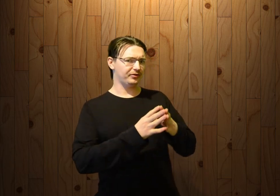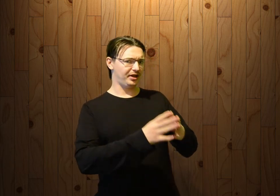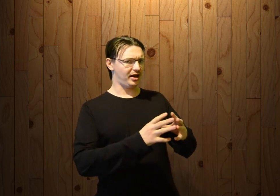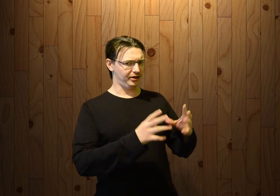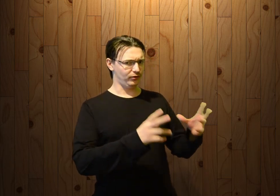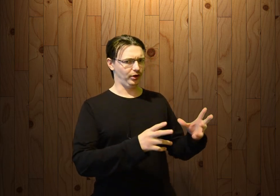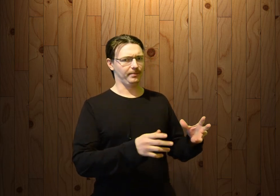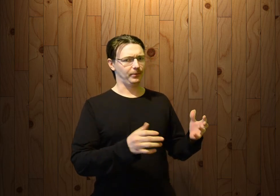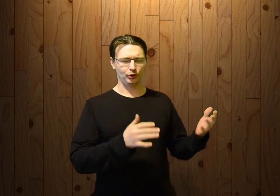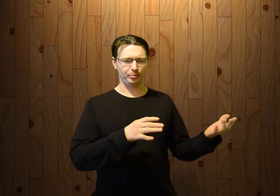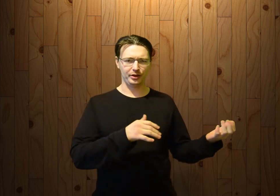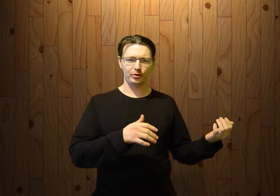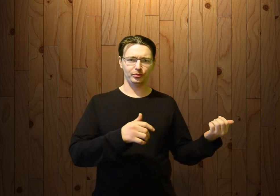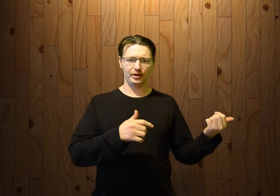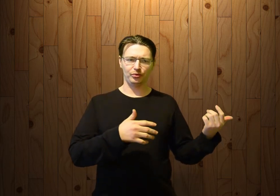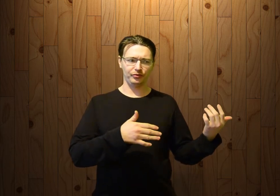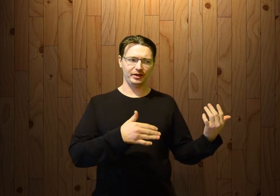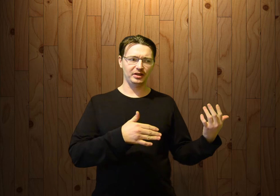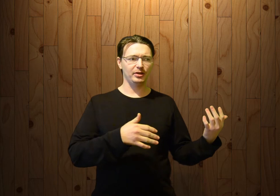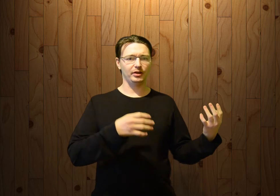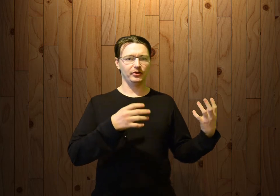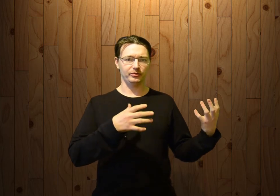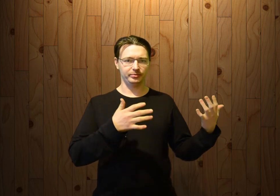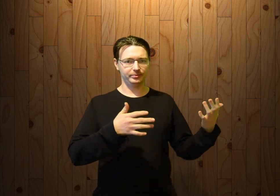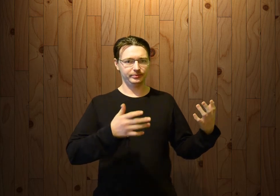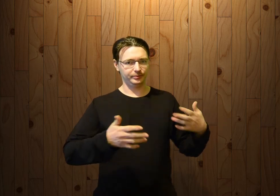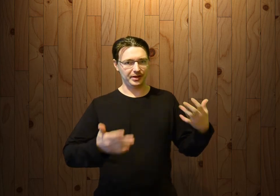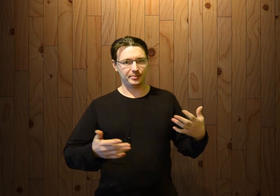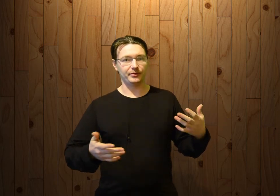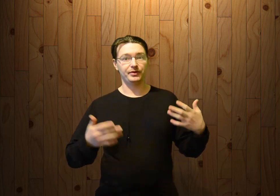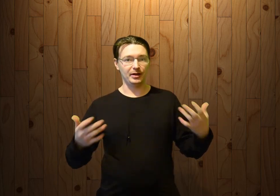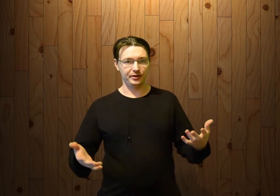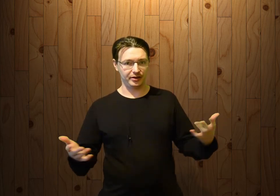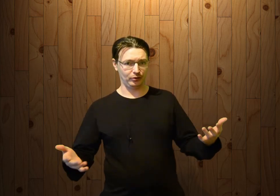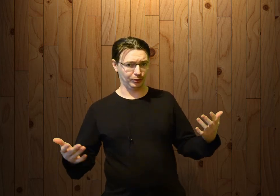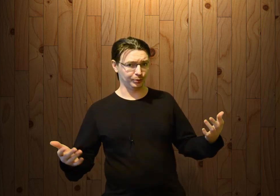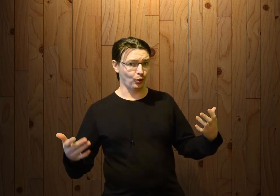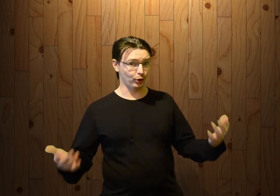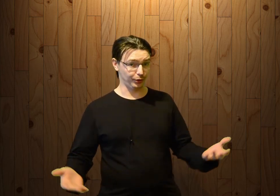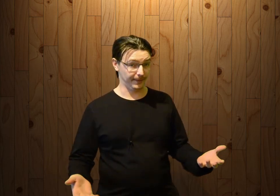Дня Оленевода. То, что происходит у нас на Дыме и в принципе в Ямал, в нескольком округе.